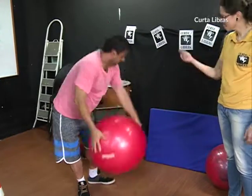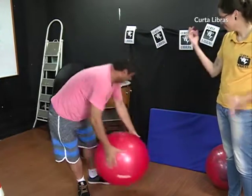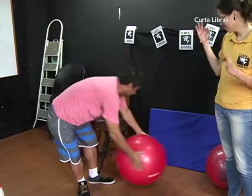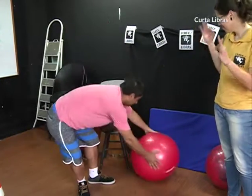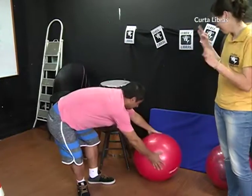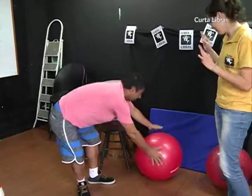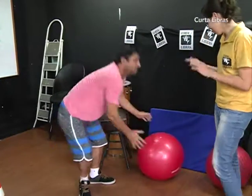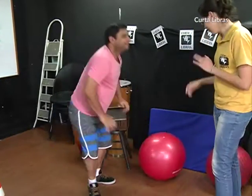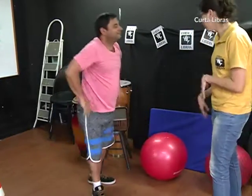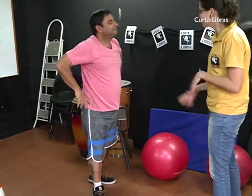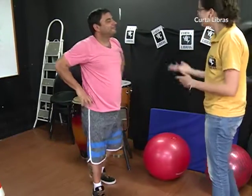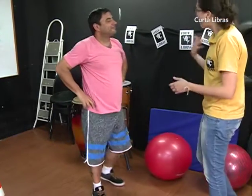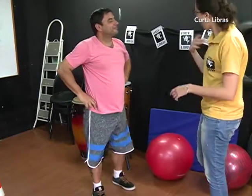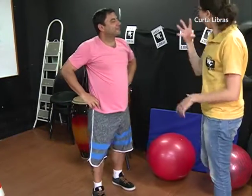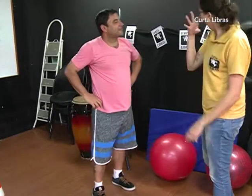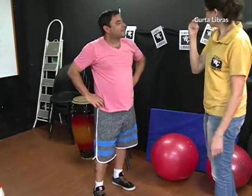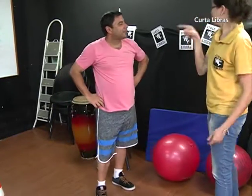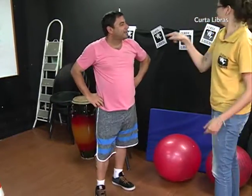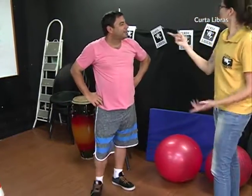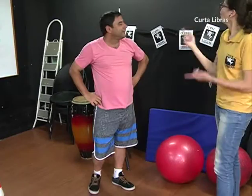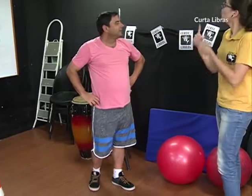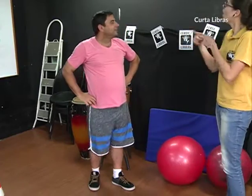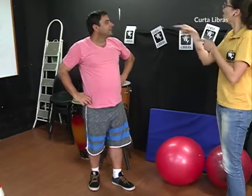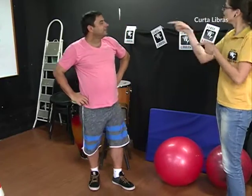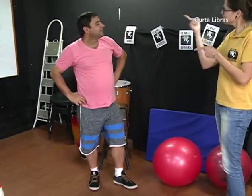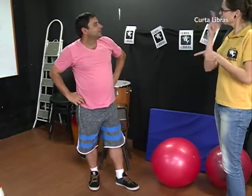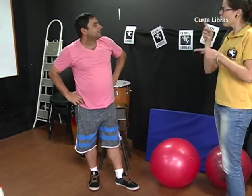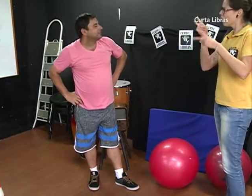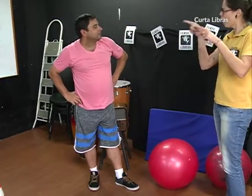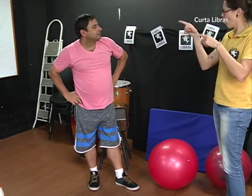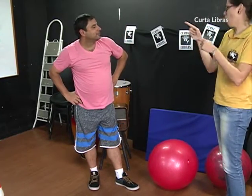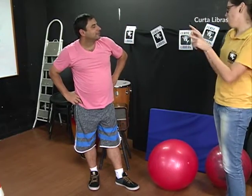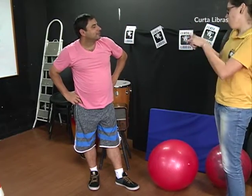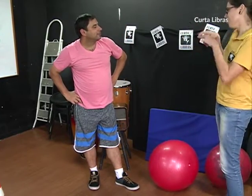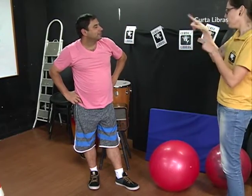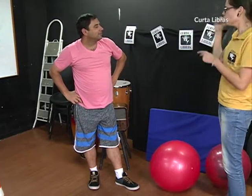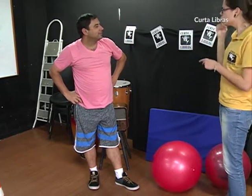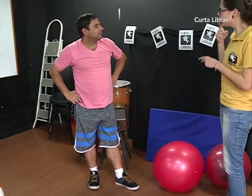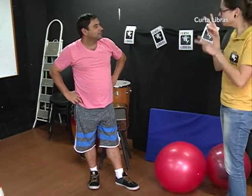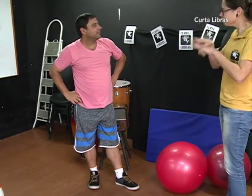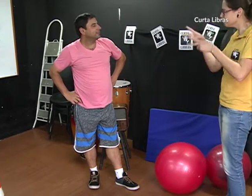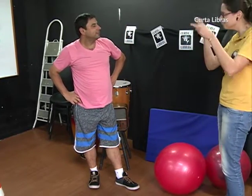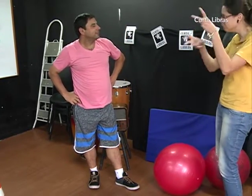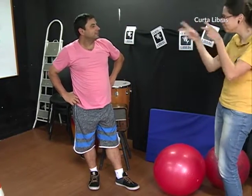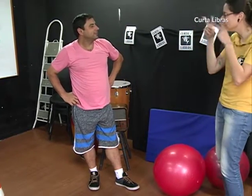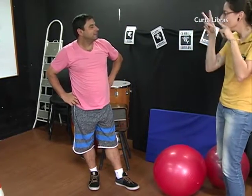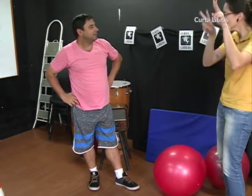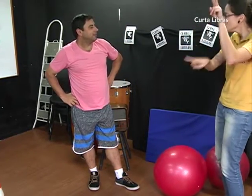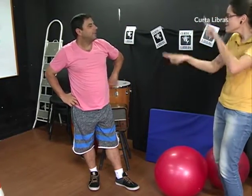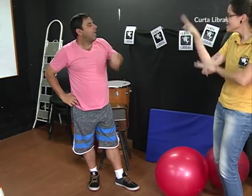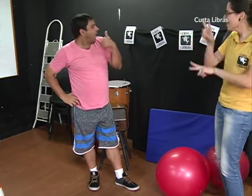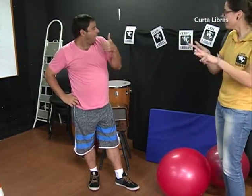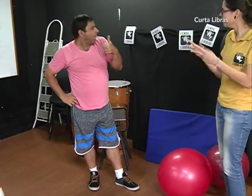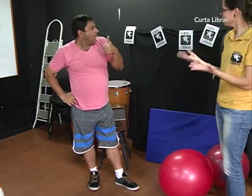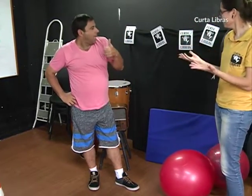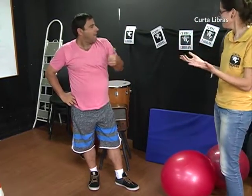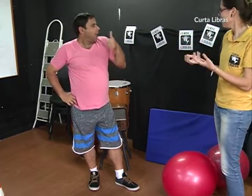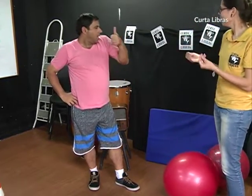Eu estou admirada, porque você consegue perceber, né? Por exemplo, você falou da conversa dos surdos. Surdos de maneira visual. Isso